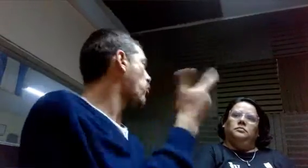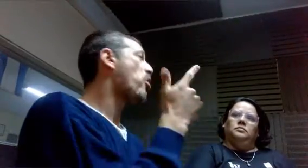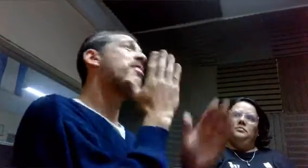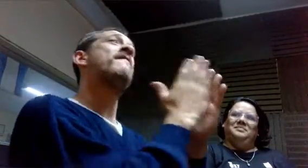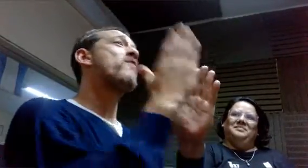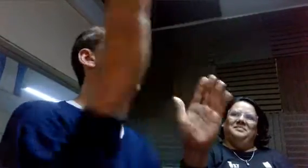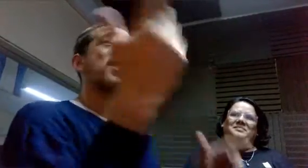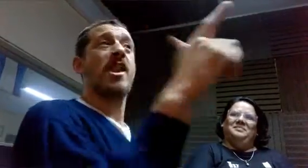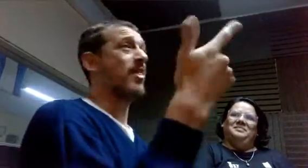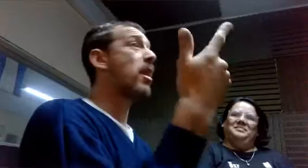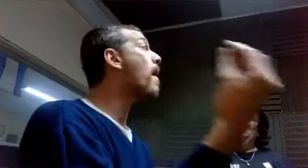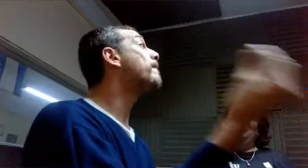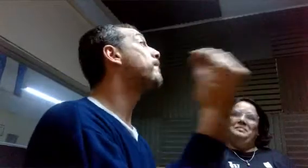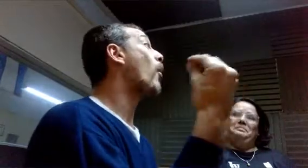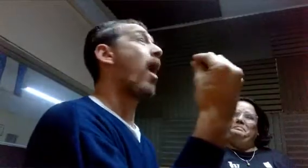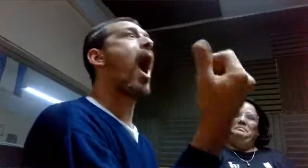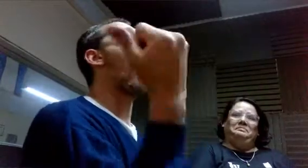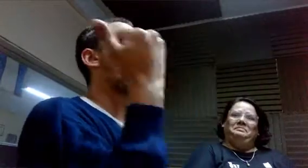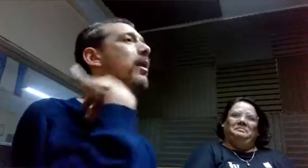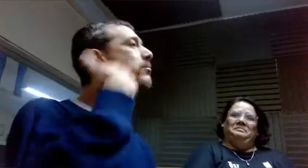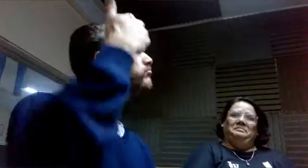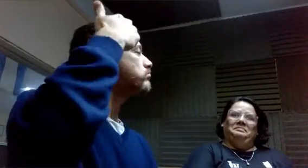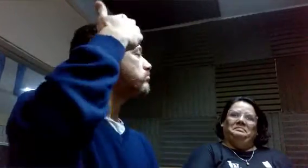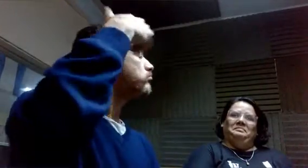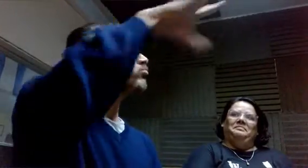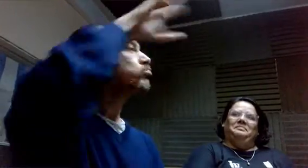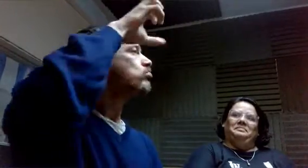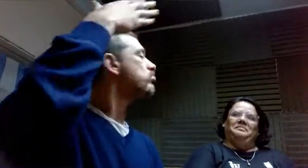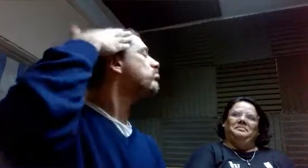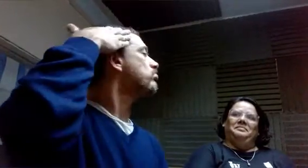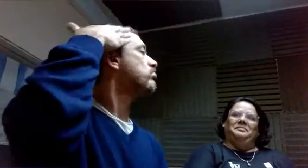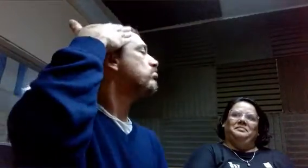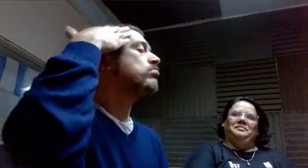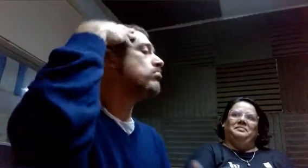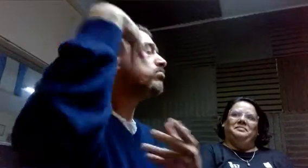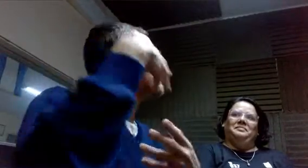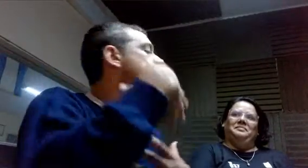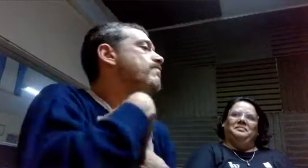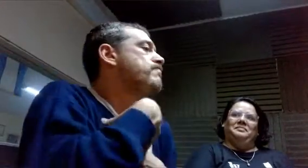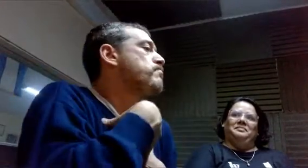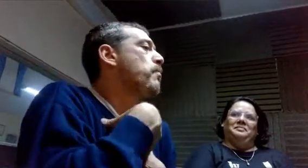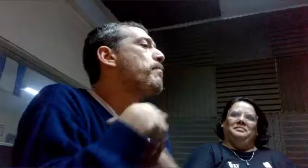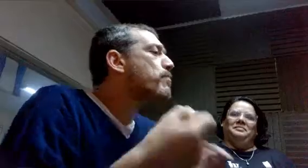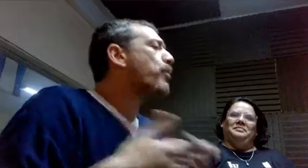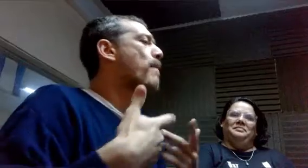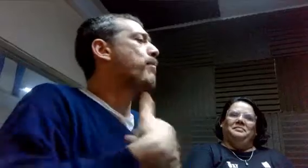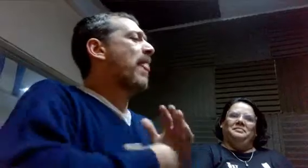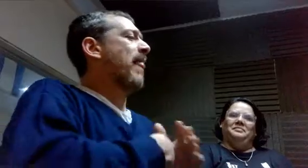memoria. No tenemos un libro que nos diga, está todo en nuestra memoria. Todo lo guardamos ahí. Nos apropiamos,